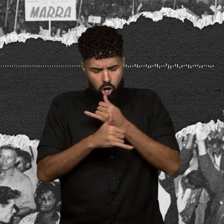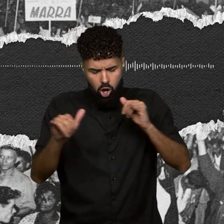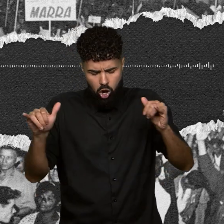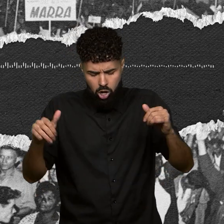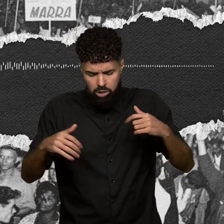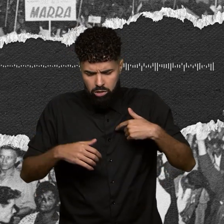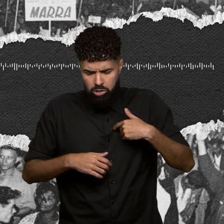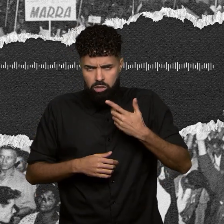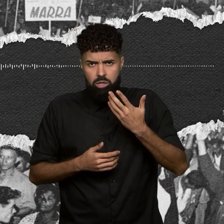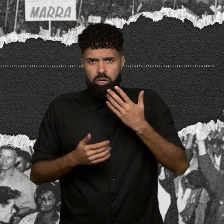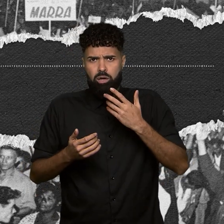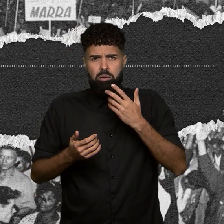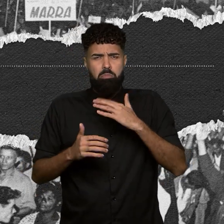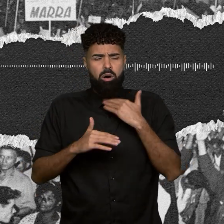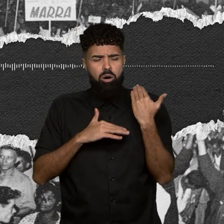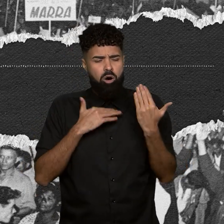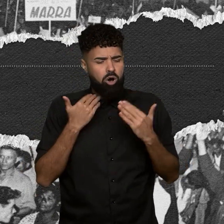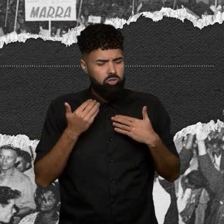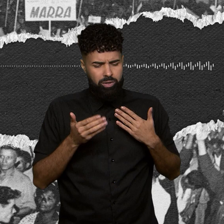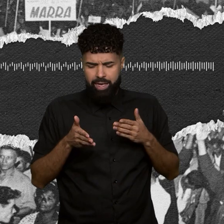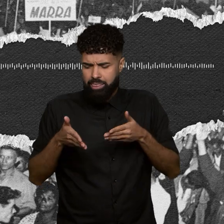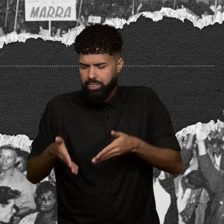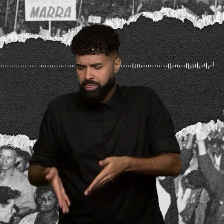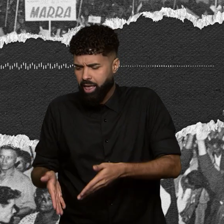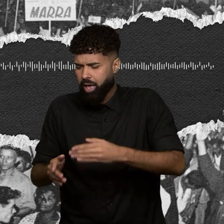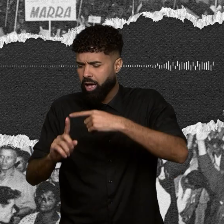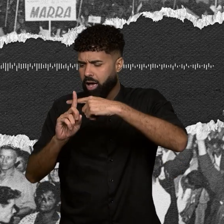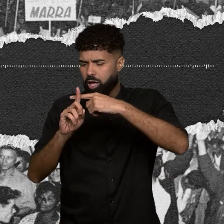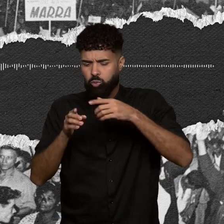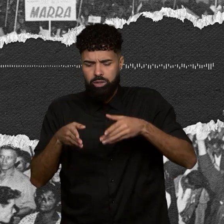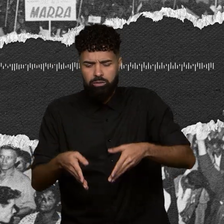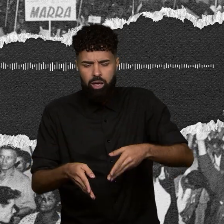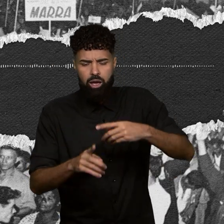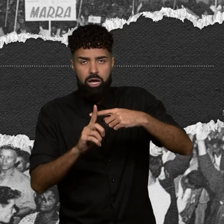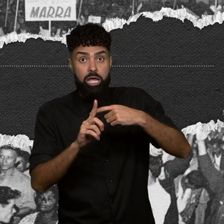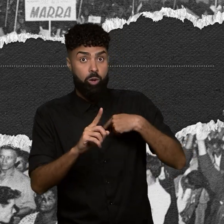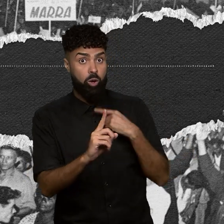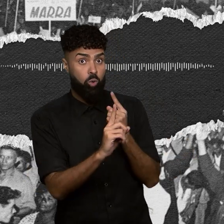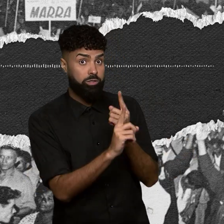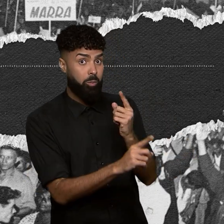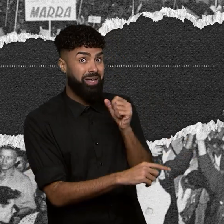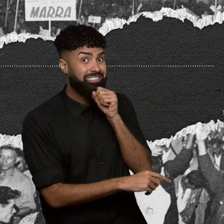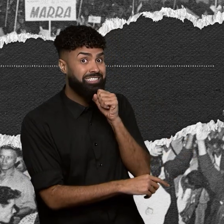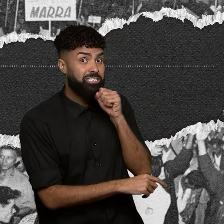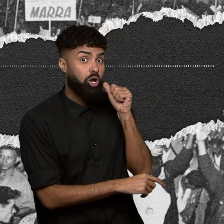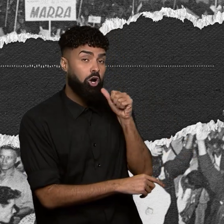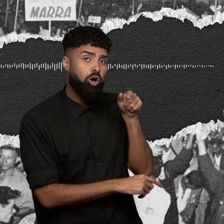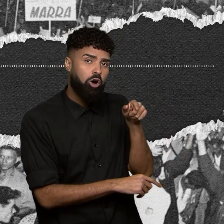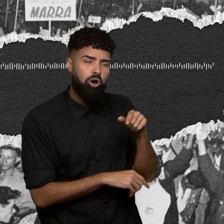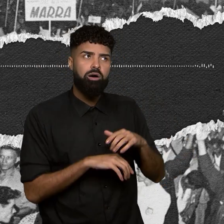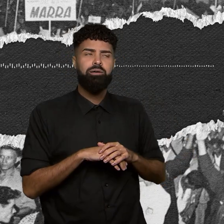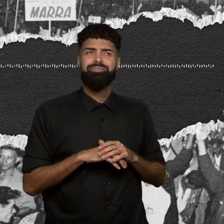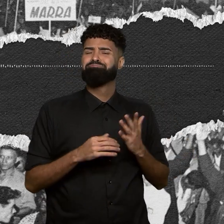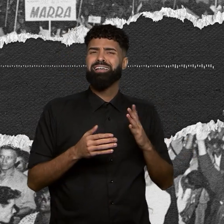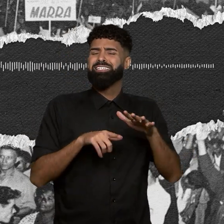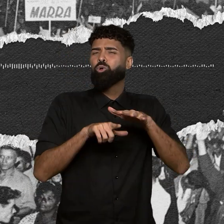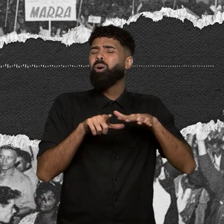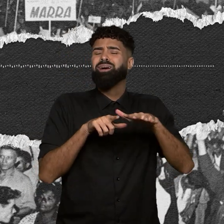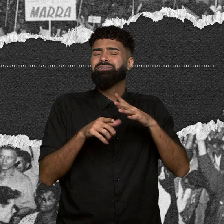enterrando os mortos, sabe? E eu encontrei essa senhora, sabe? A situação assim de... E ela me disse o